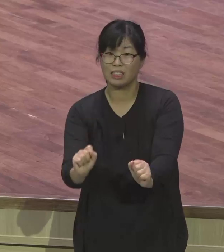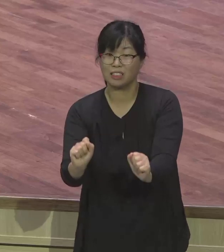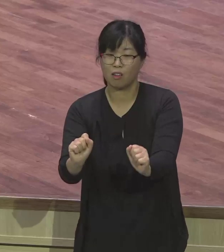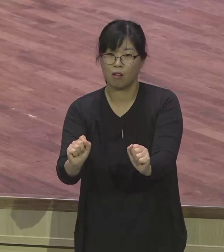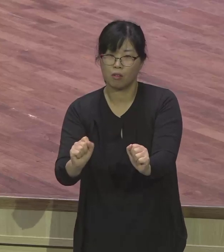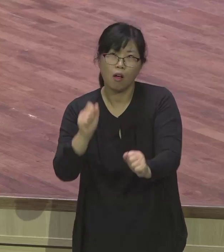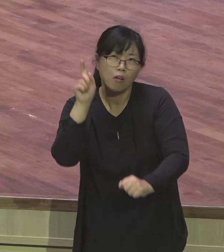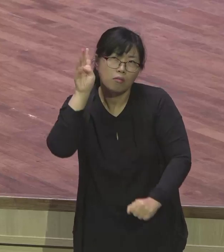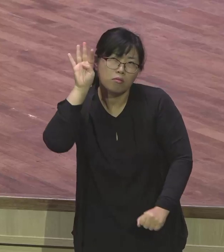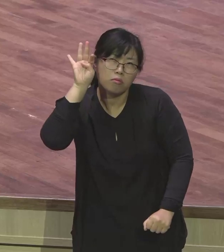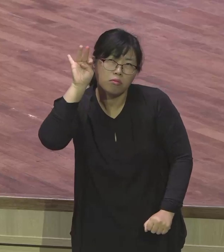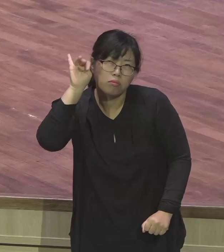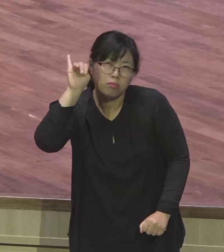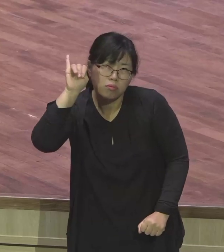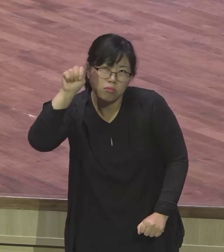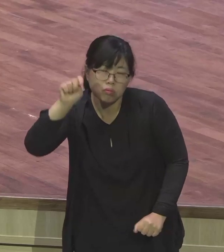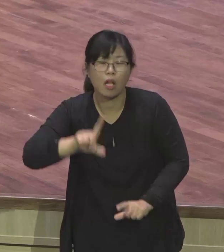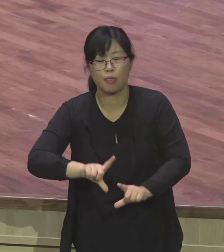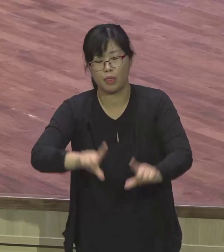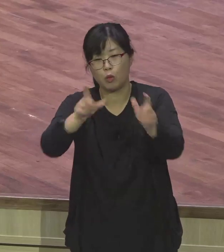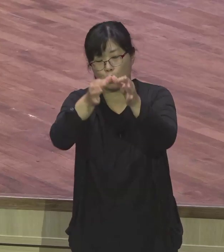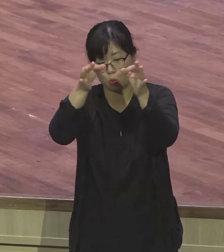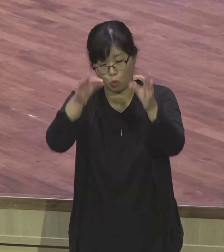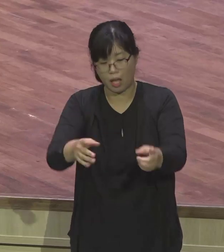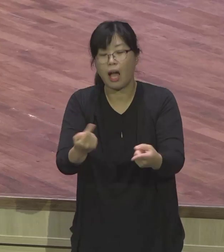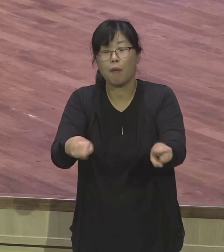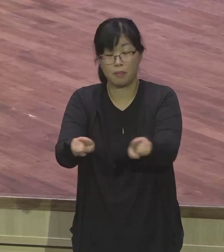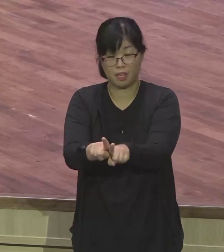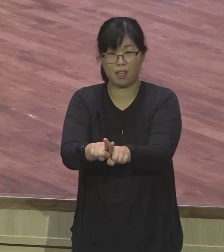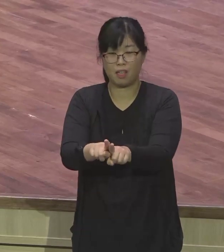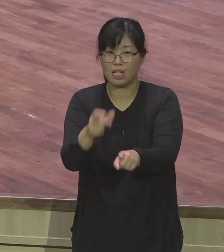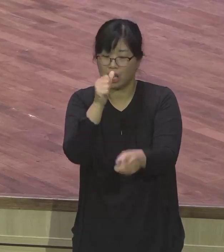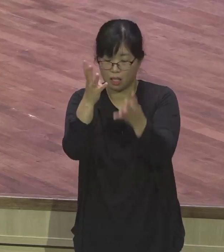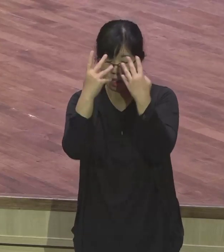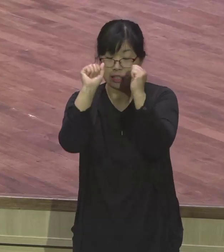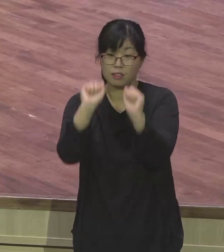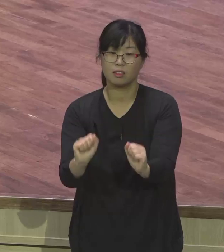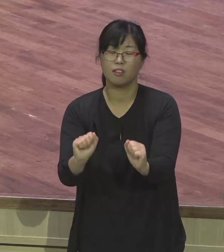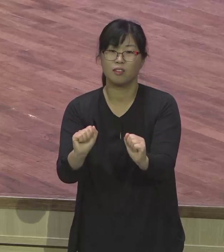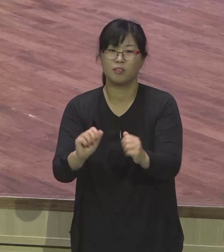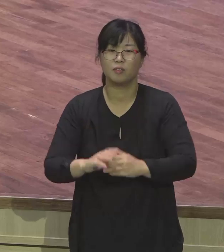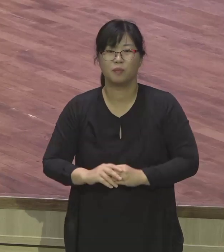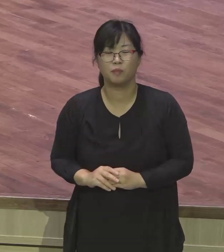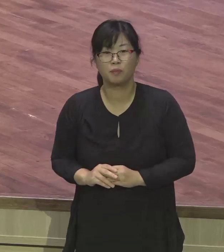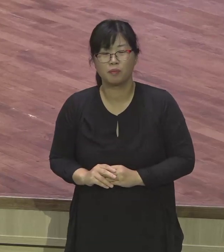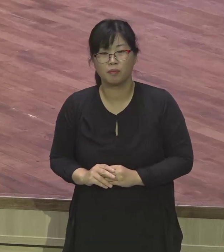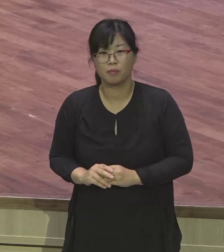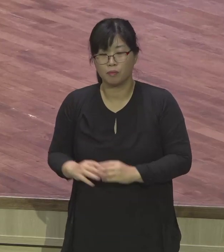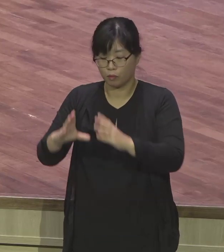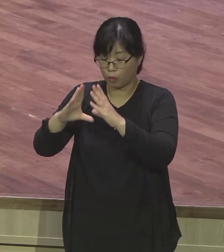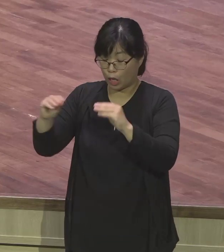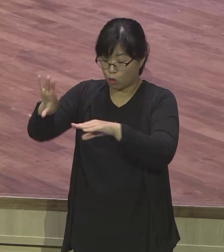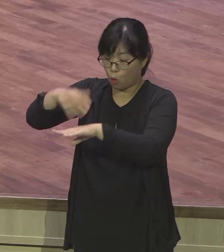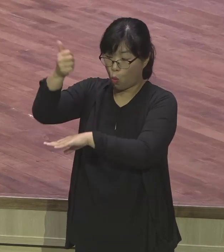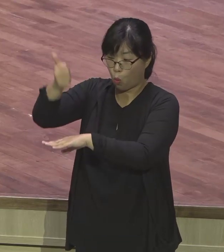날이라 애급왕의 술 맡은 관원장과 뜬꿈는 관원장이 왕의